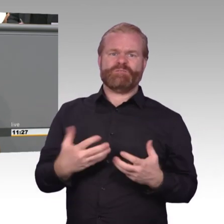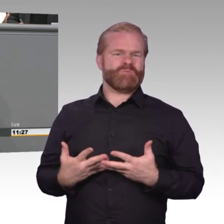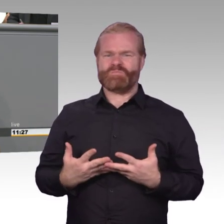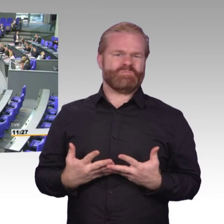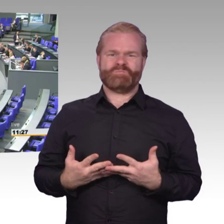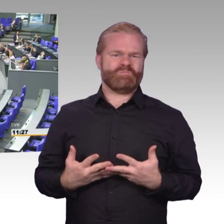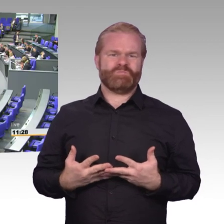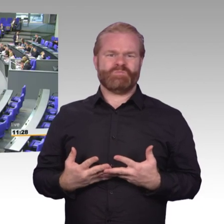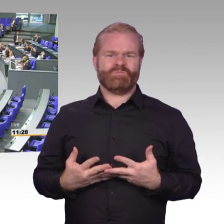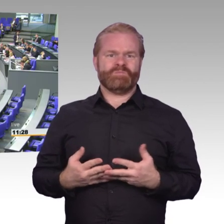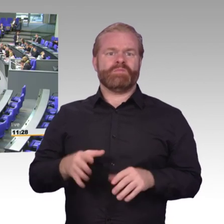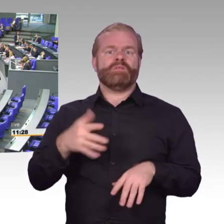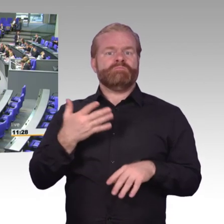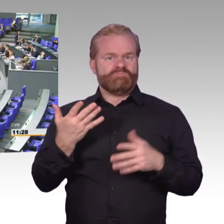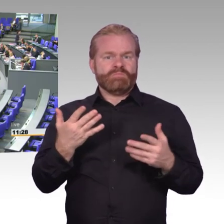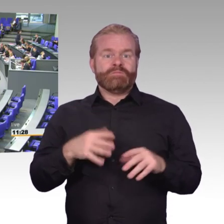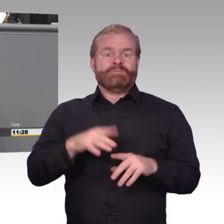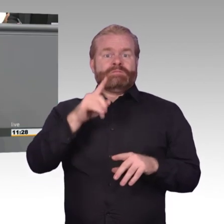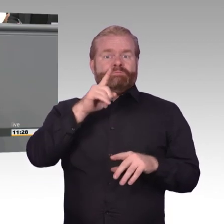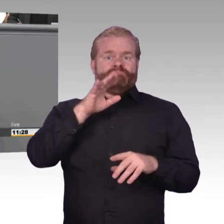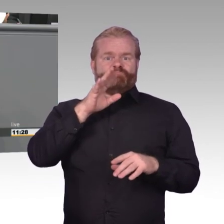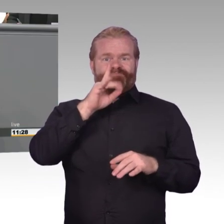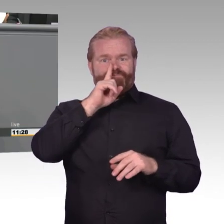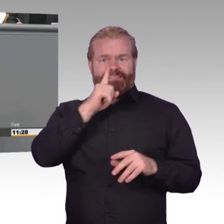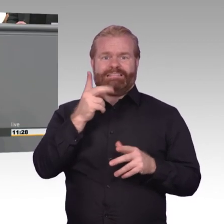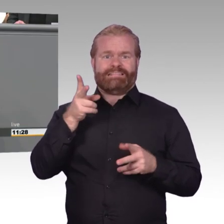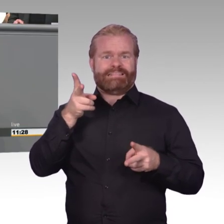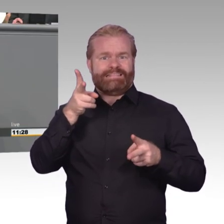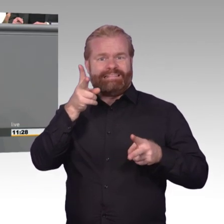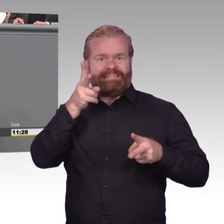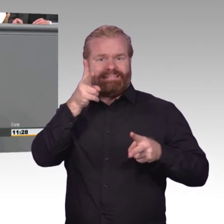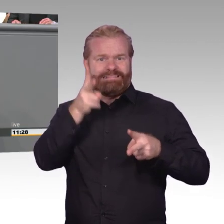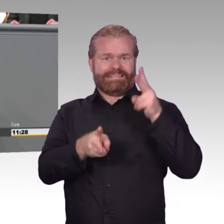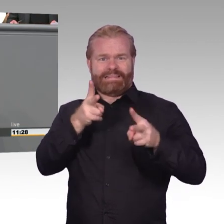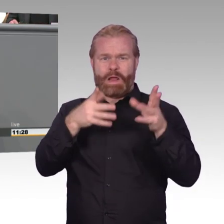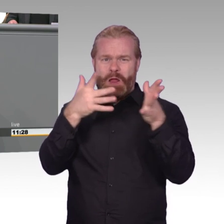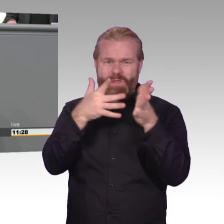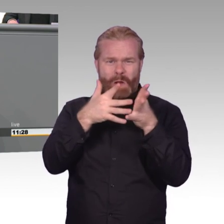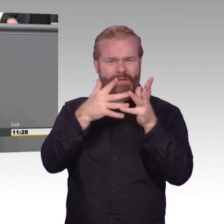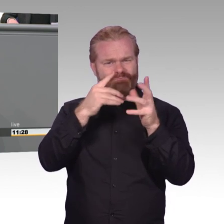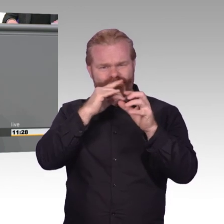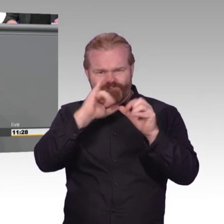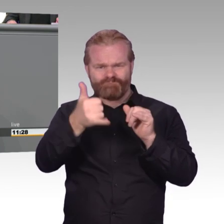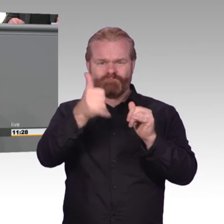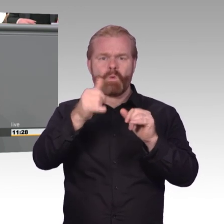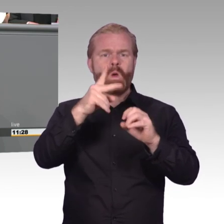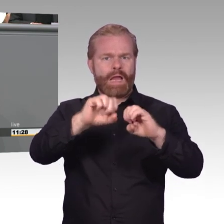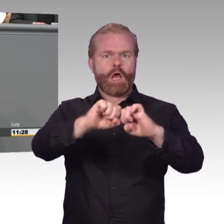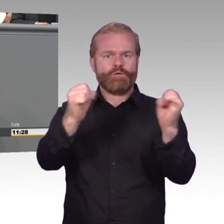Apropos nicht machen. Zu digitalen Jagd zu blasen, um Dieselfahrer per Massenüberwachung besser zu kontrollieren und zu verfolgen als